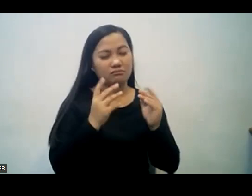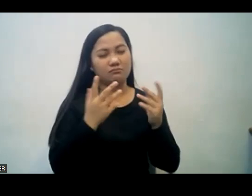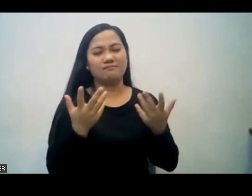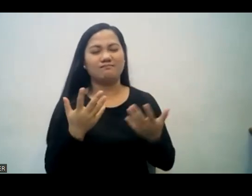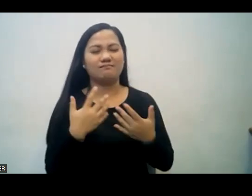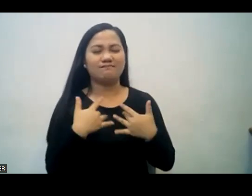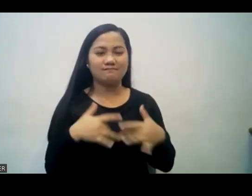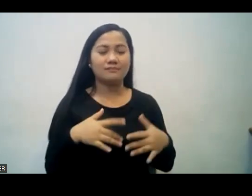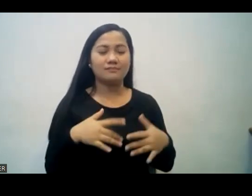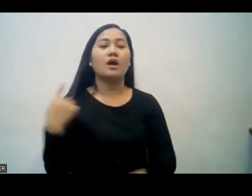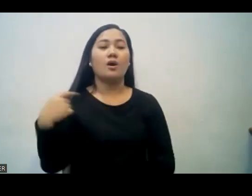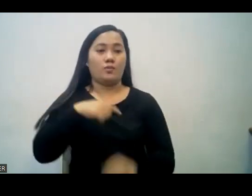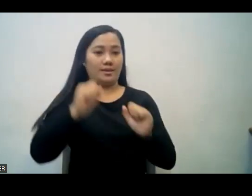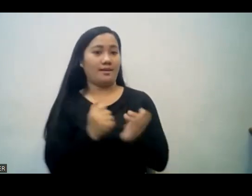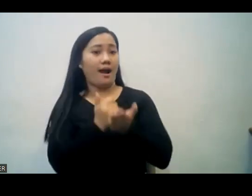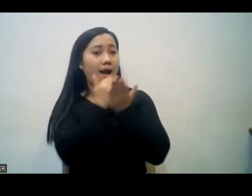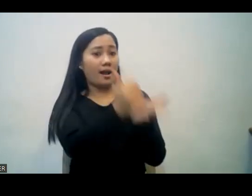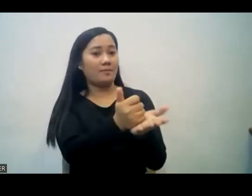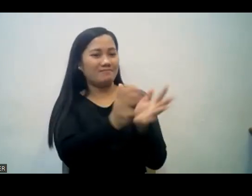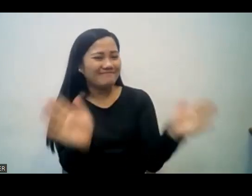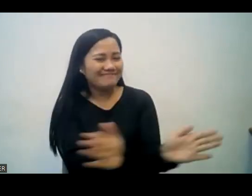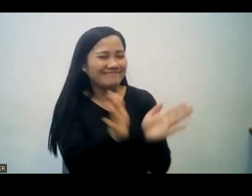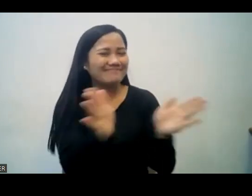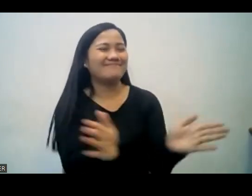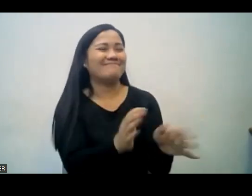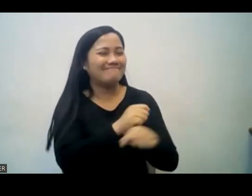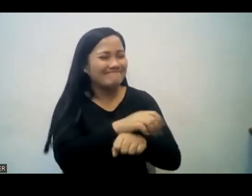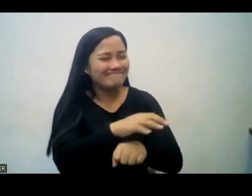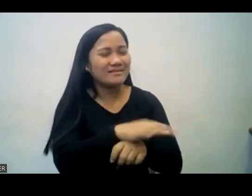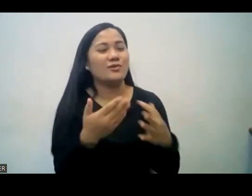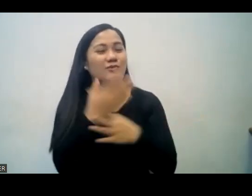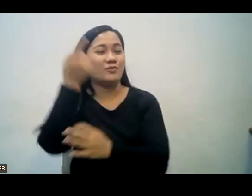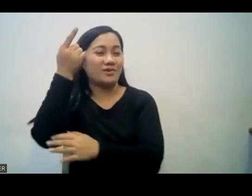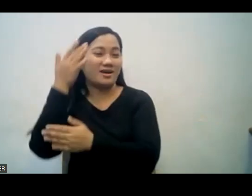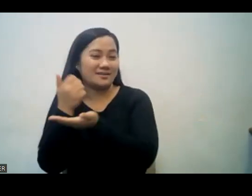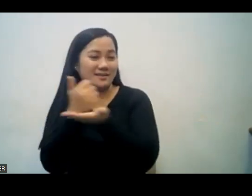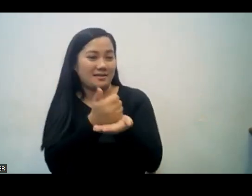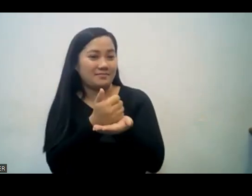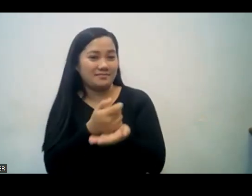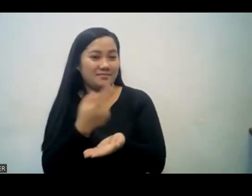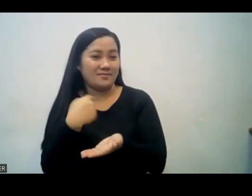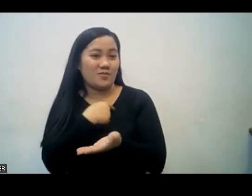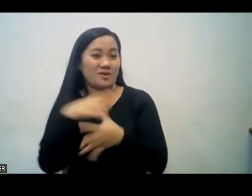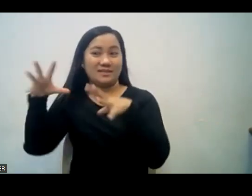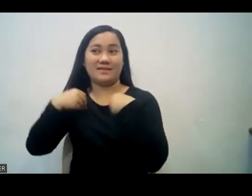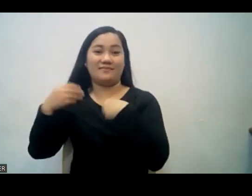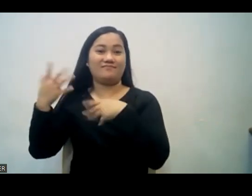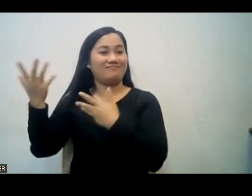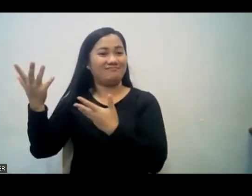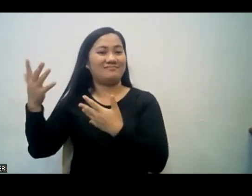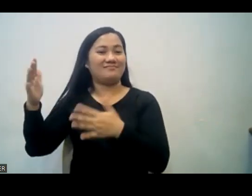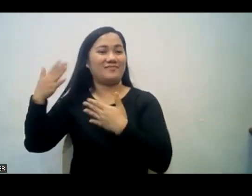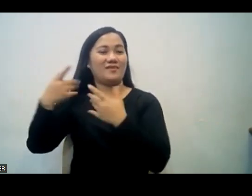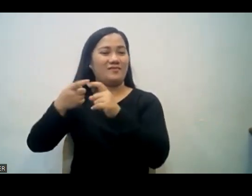ng Diyos. Basahin po natin ng sabay-sabay, 3, 2, 1. Sapagkat kung paanong sumasaga na sa atin ang mga